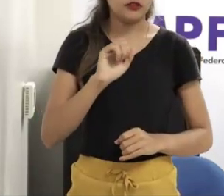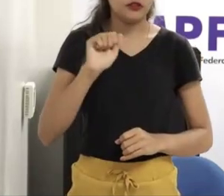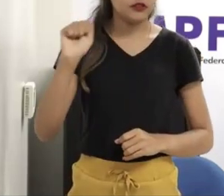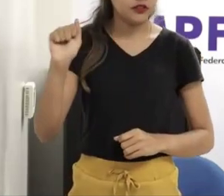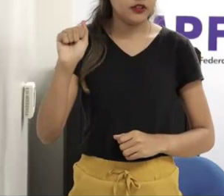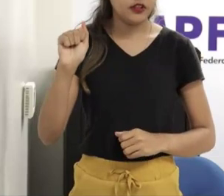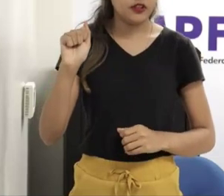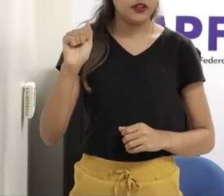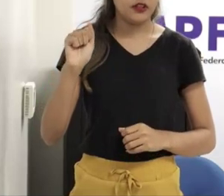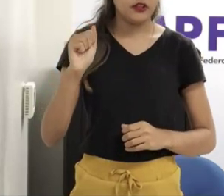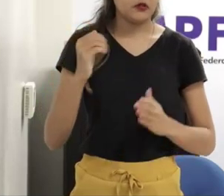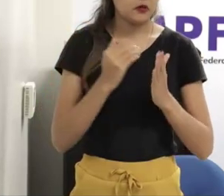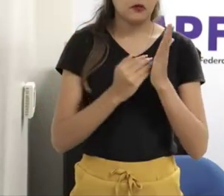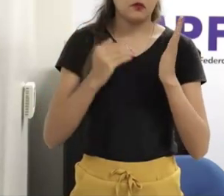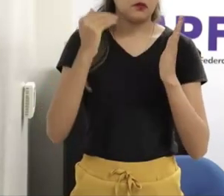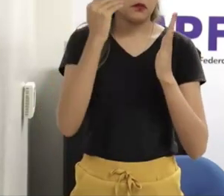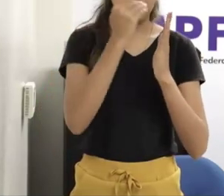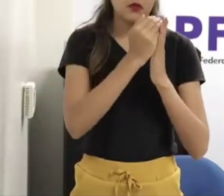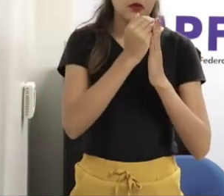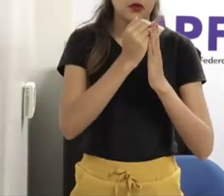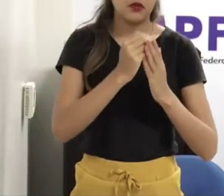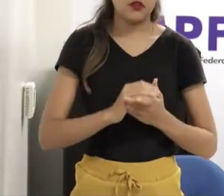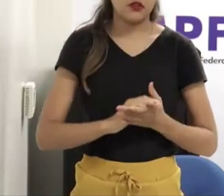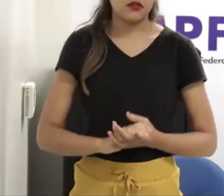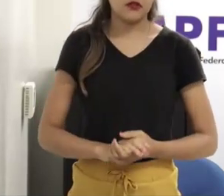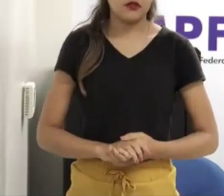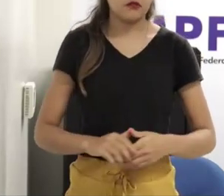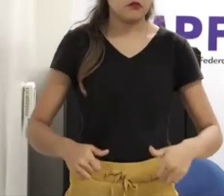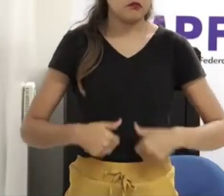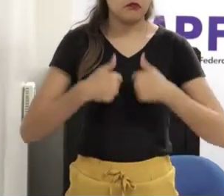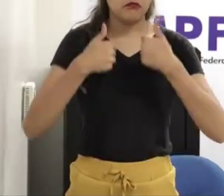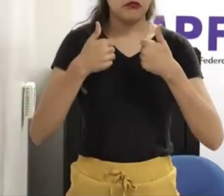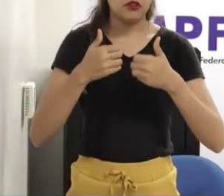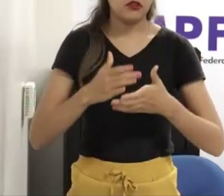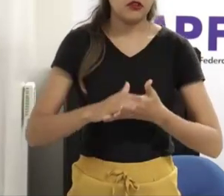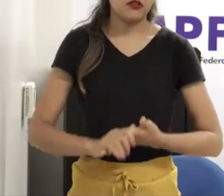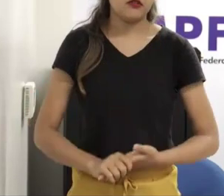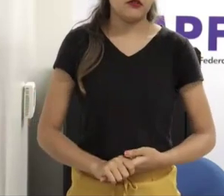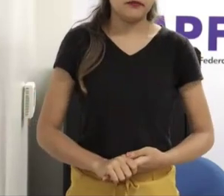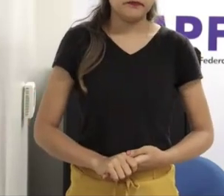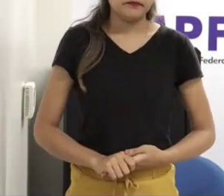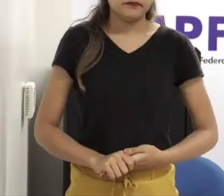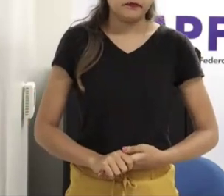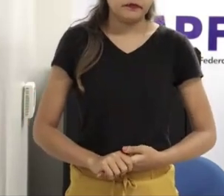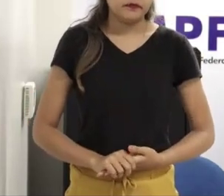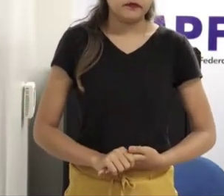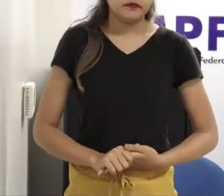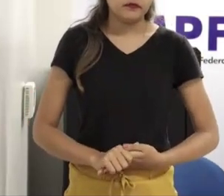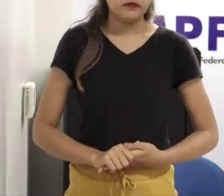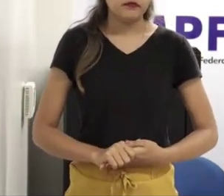atrás dessas situações, mas os jovens e as crianças